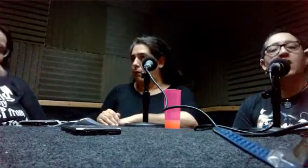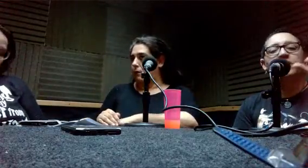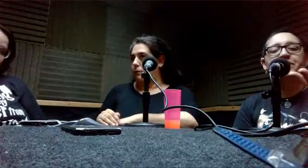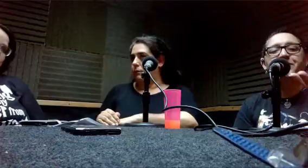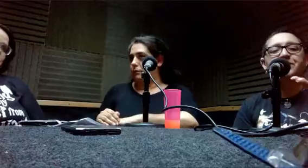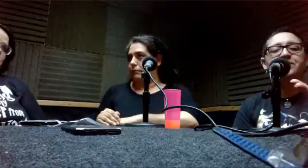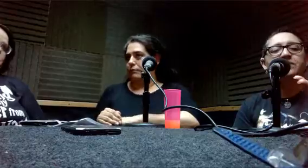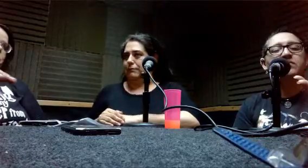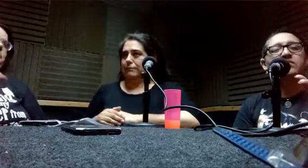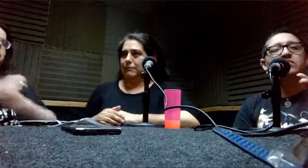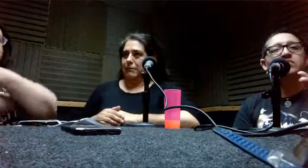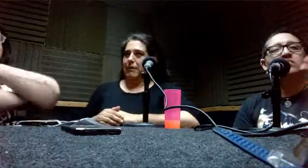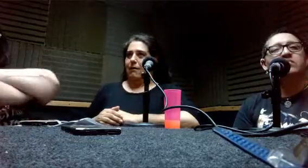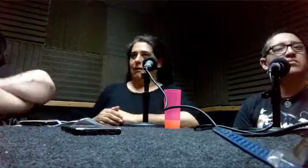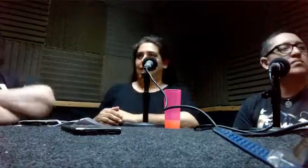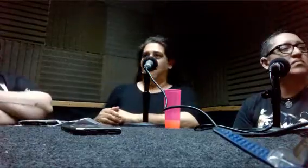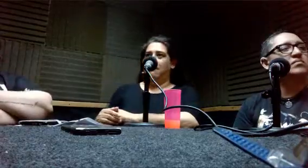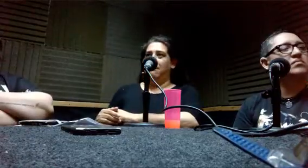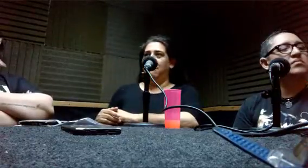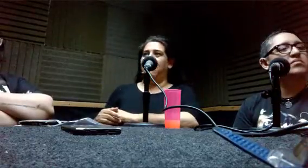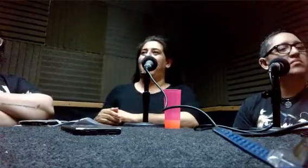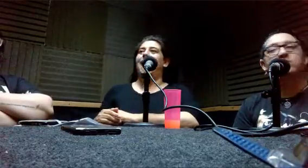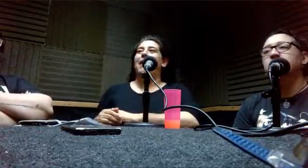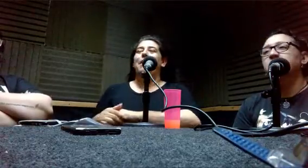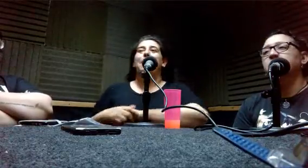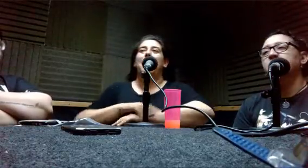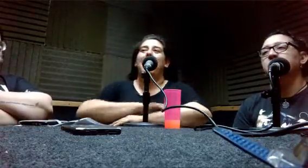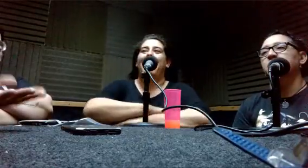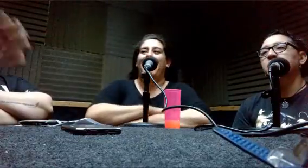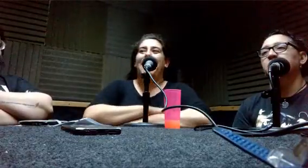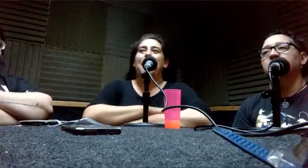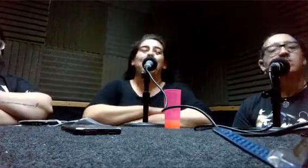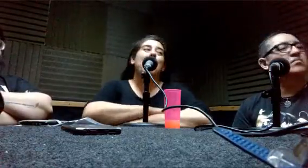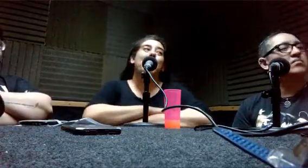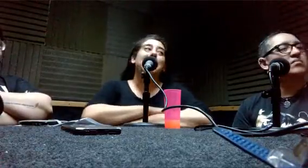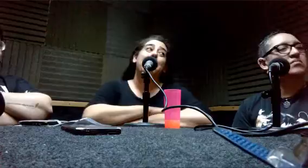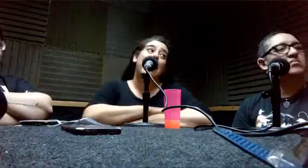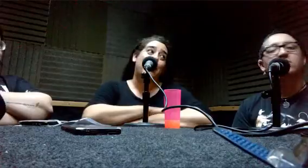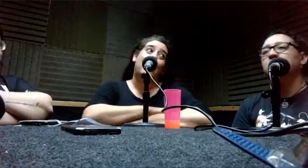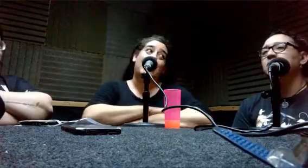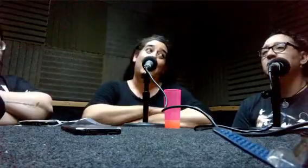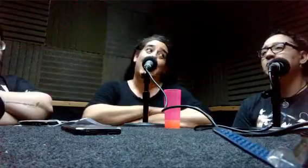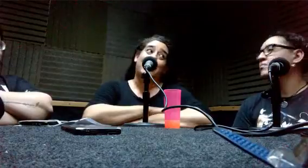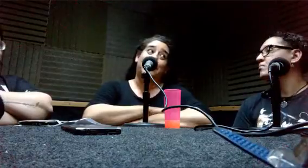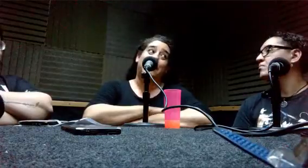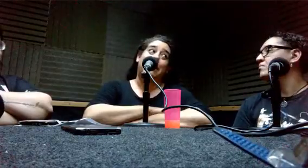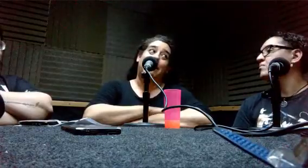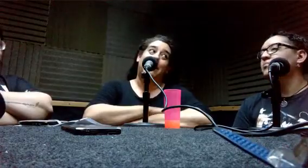Ahora. Sí. Y bueno, Pero es que pasa, probablemente, nunca antes, temprano igual el horario, dice Martín.